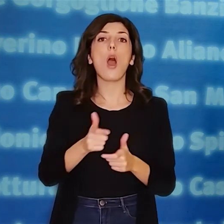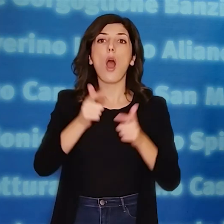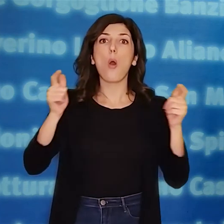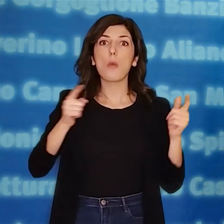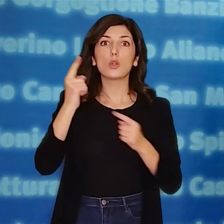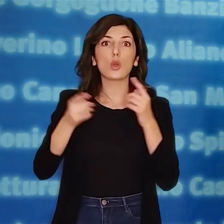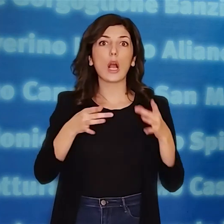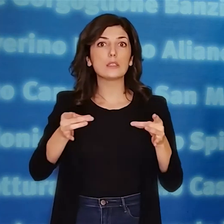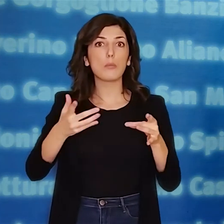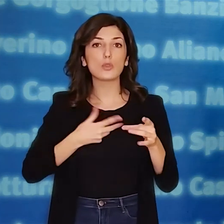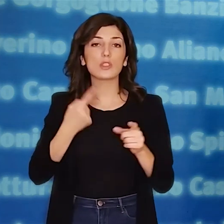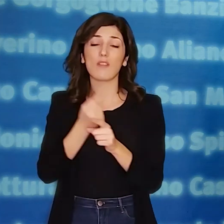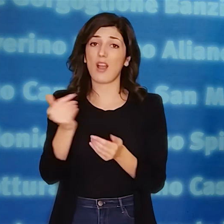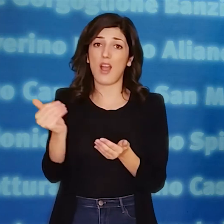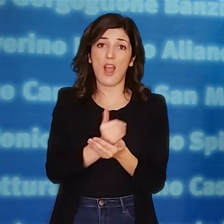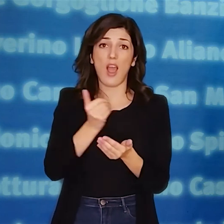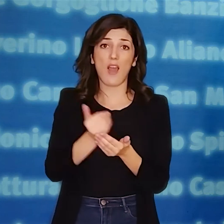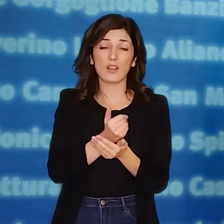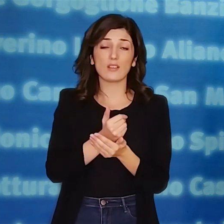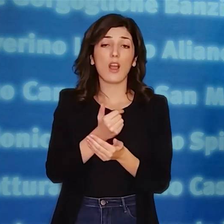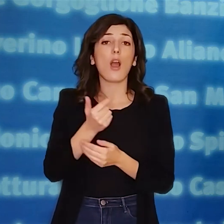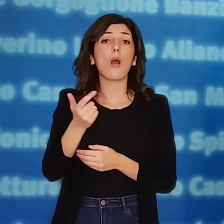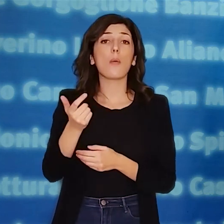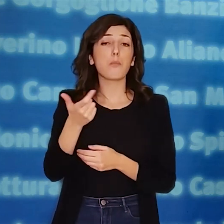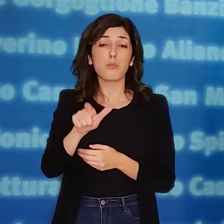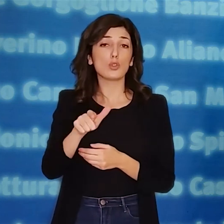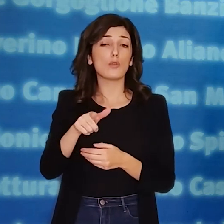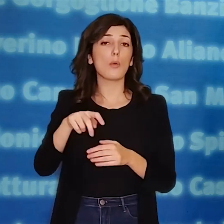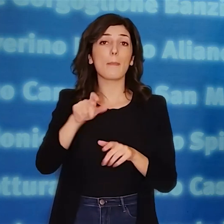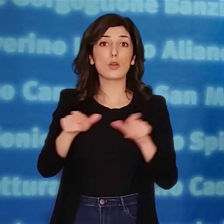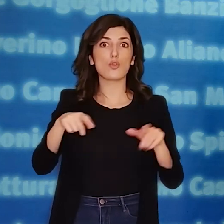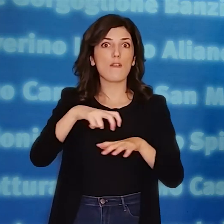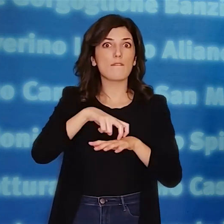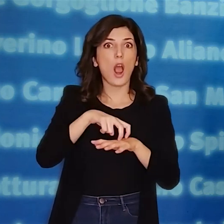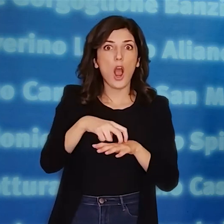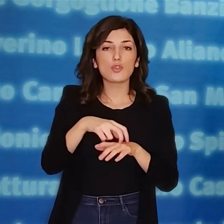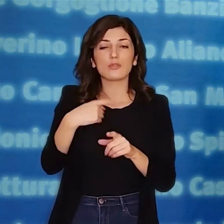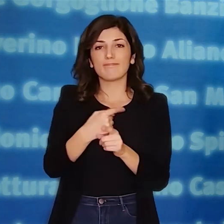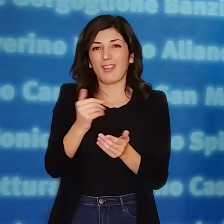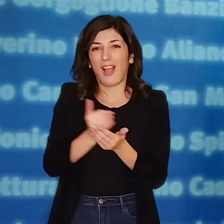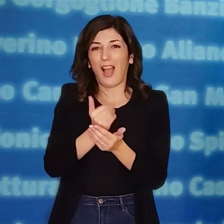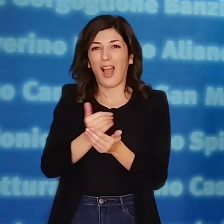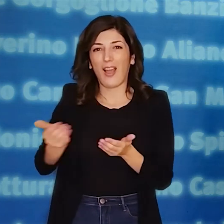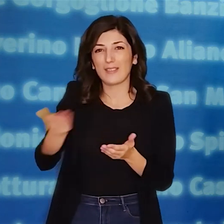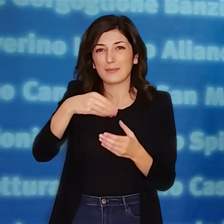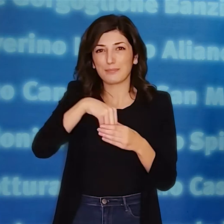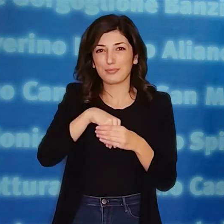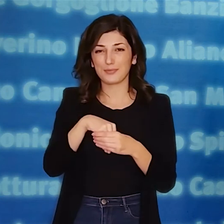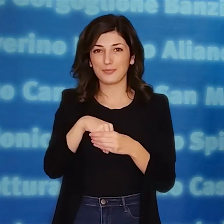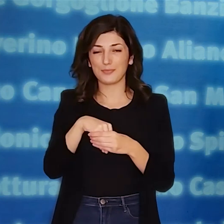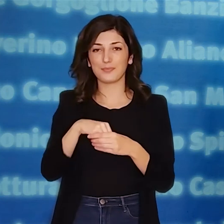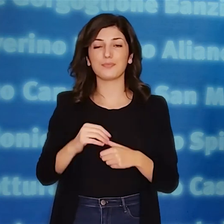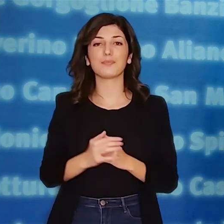all'aumento incontrollato dei casi positivi per evitare di coinvolgere più del dovuto soggetti fragili ed